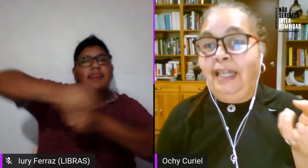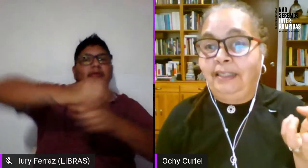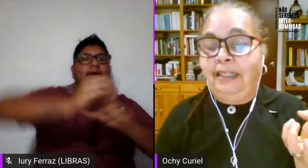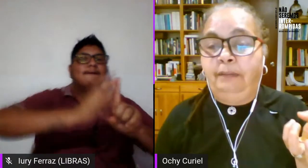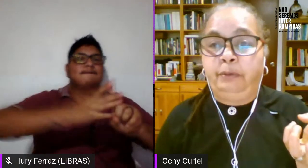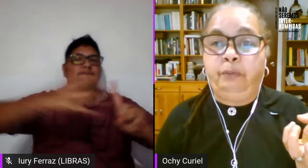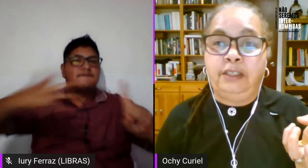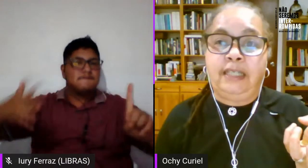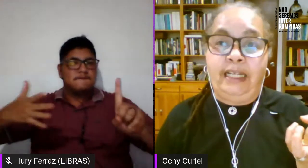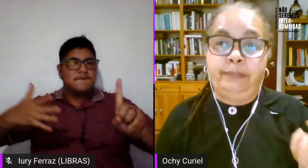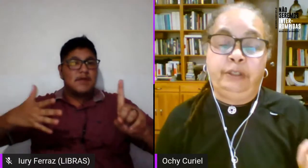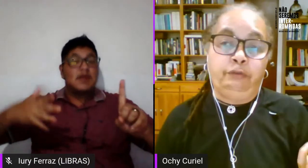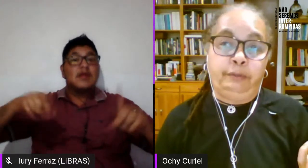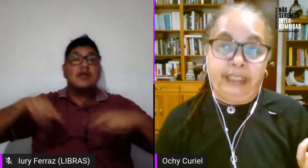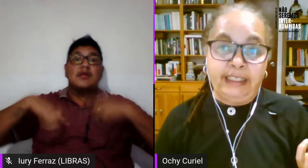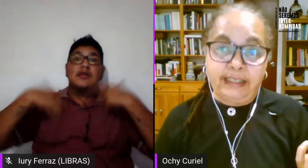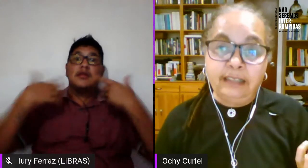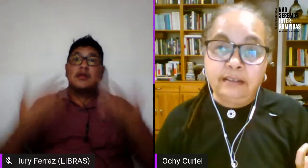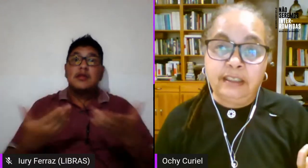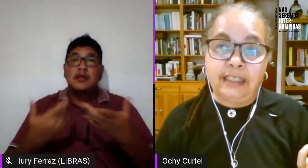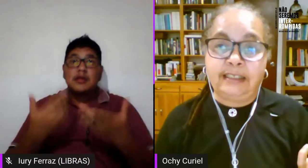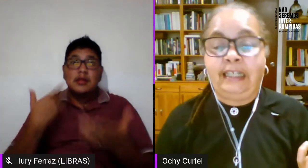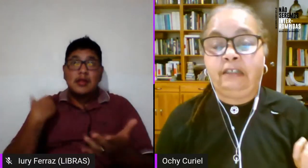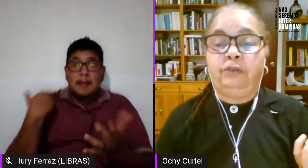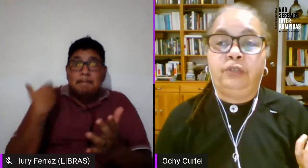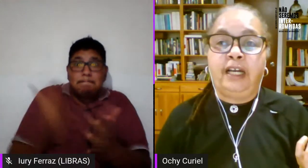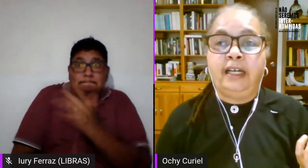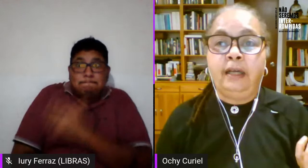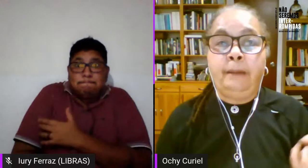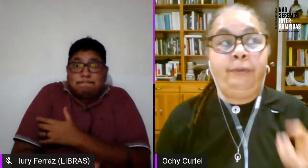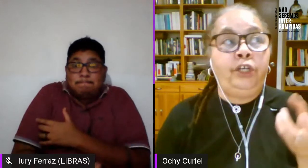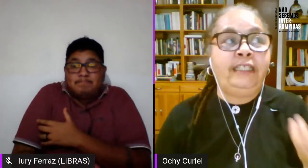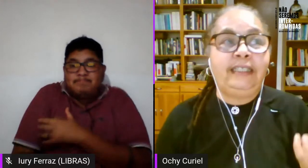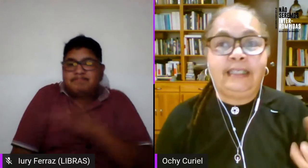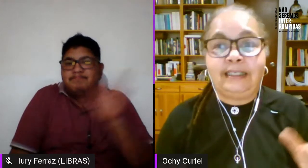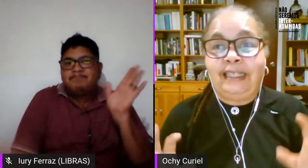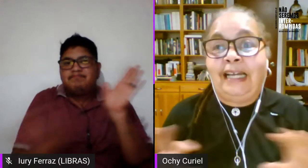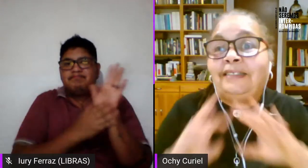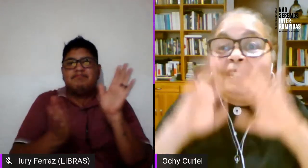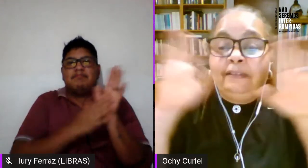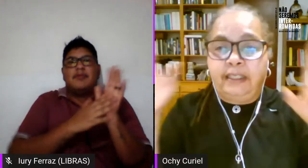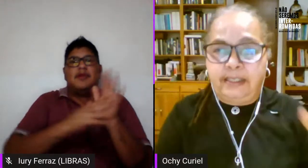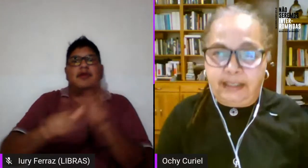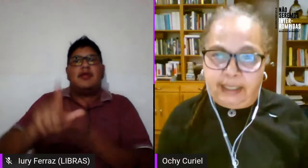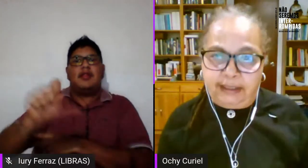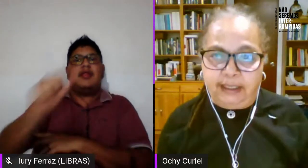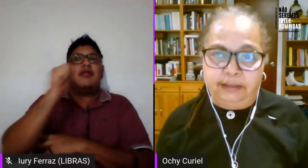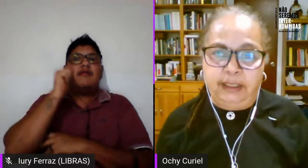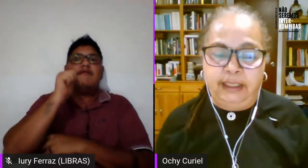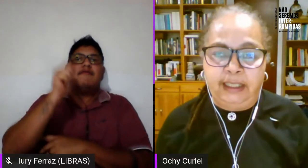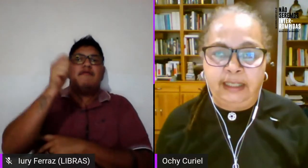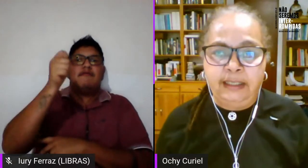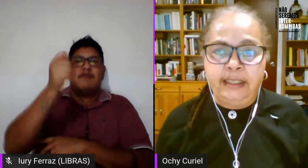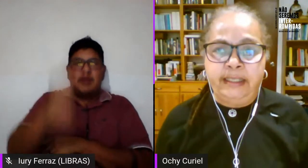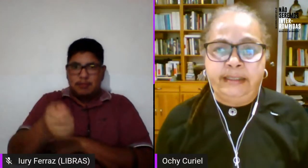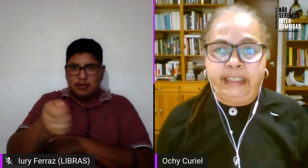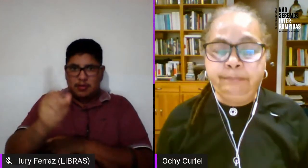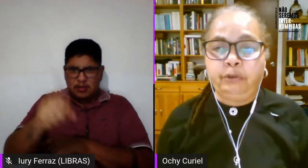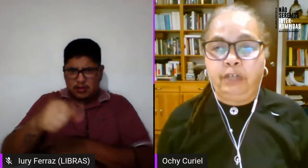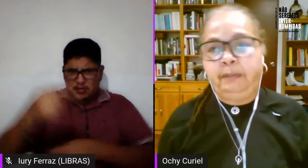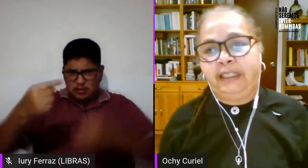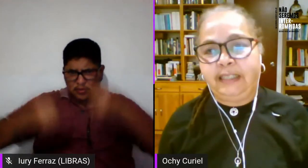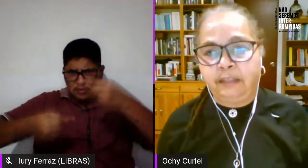radicalidad de la propuesta lesbico-feminista y hacer una política de la diversidad a nivel general